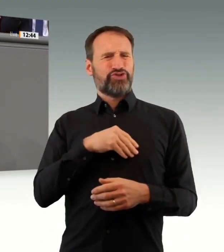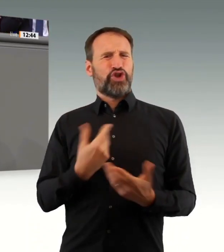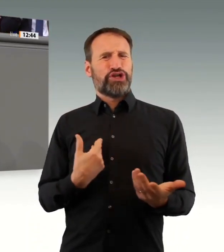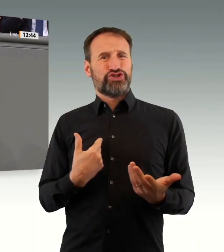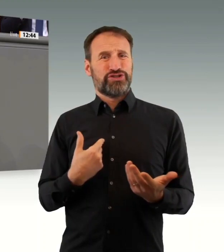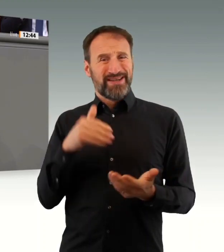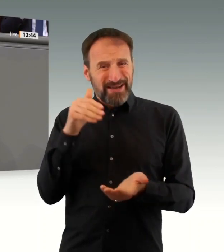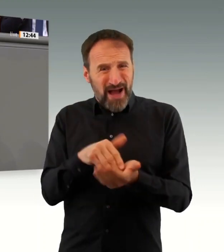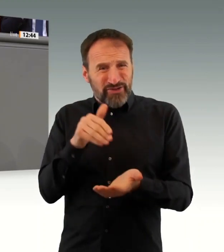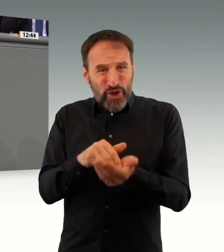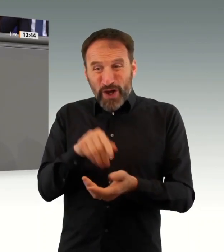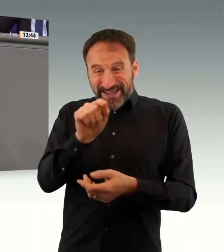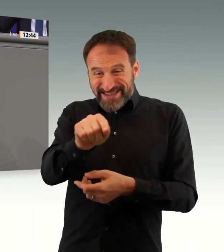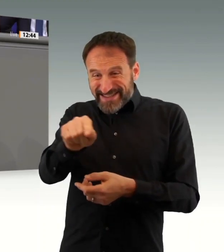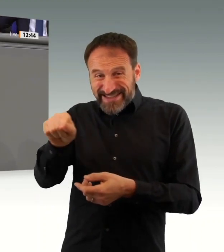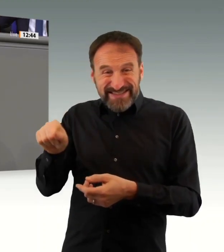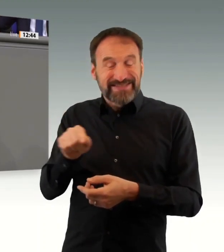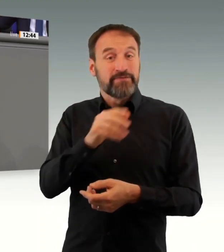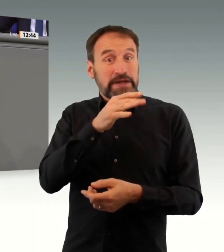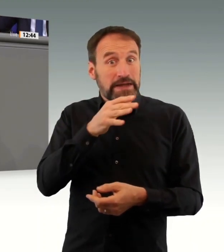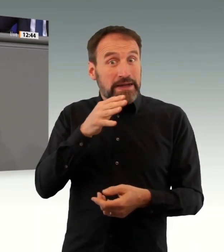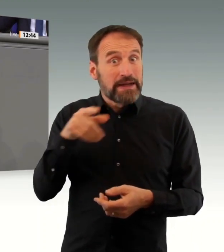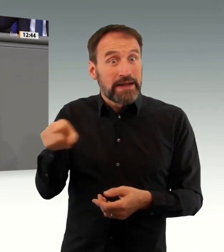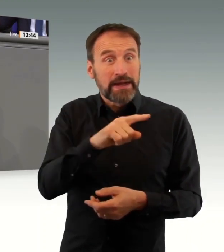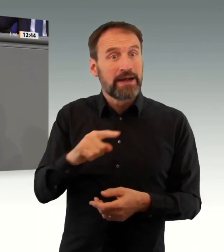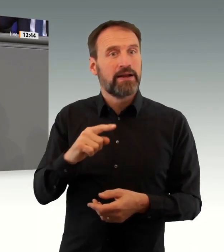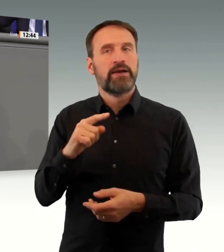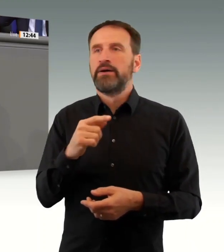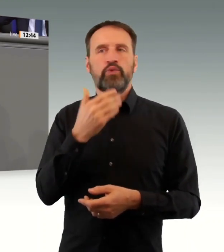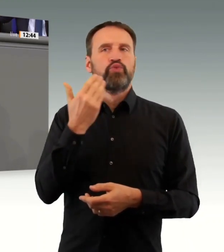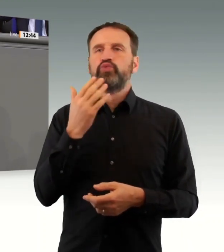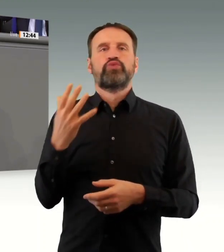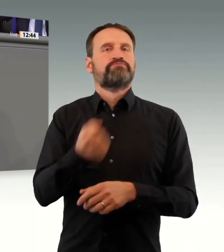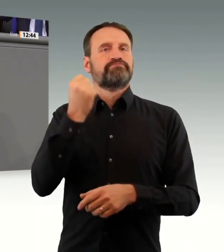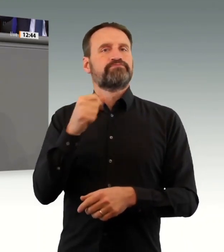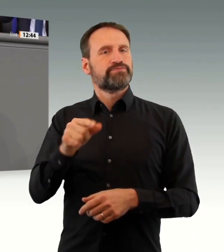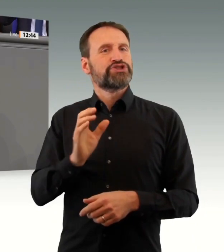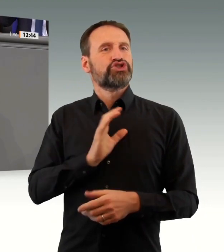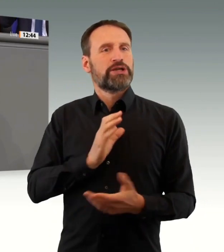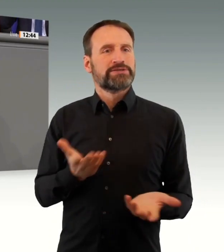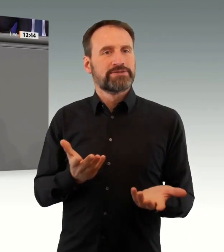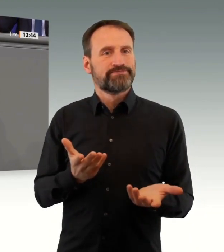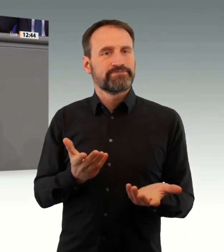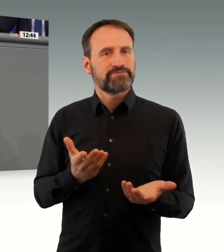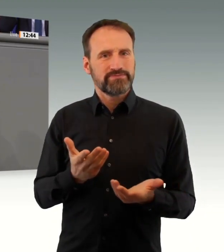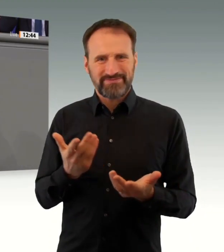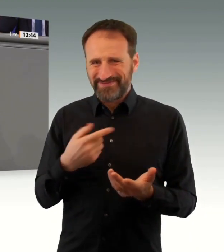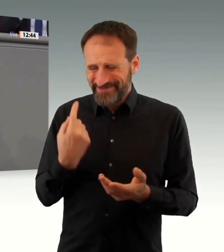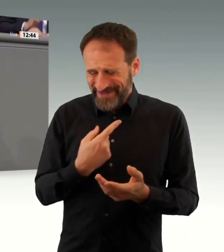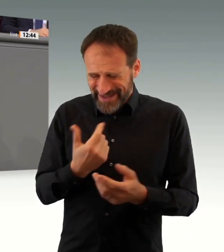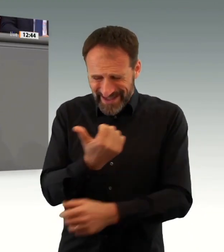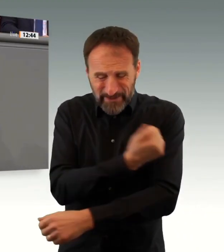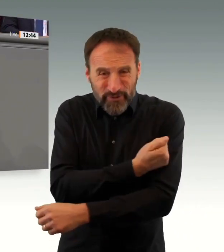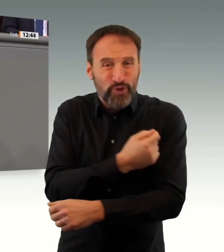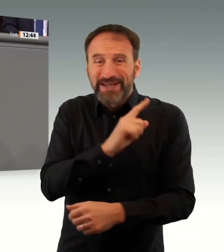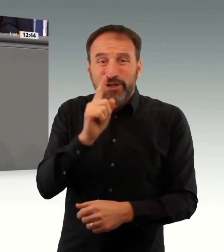haben es als Gesellschaft eigentlich in der Hand gehabt, uns besser vor all dem zu schützen. Heute,